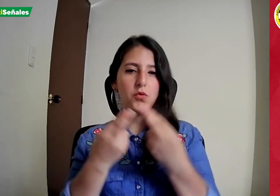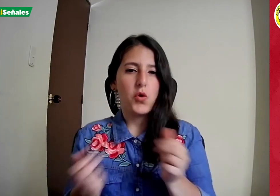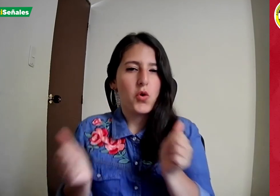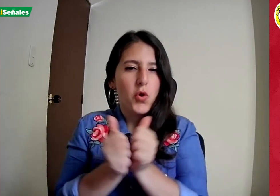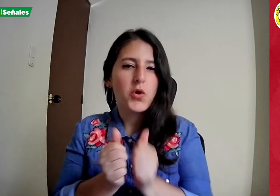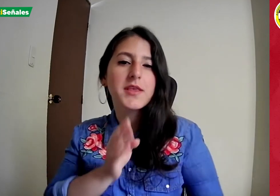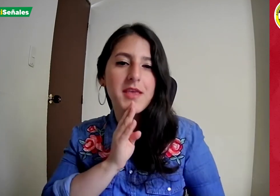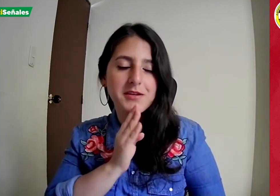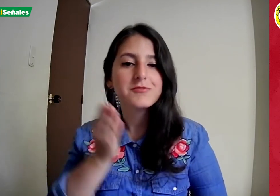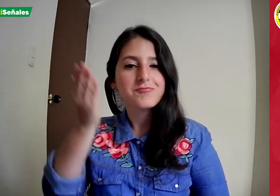Barajas,